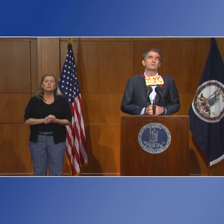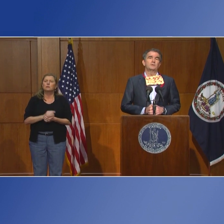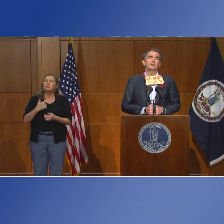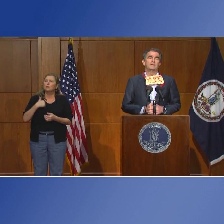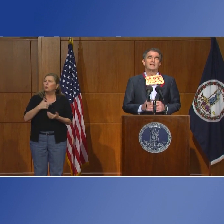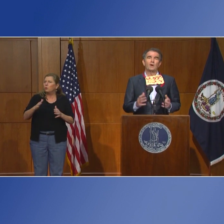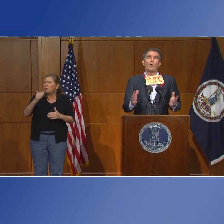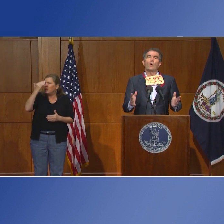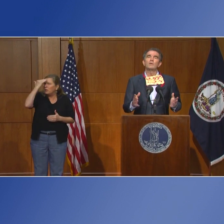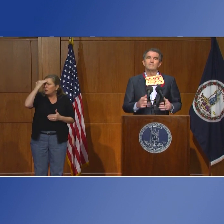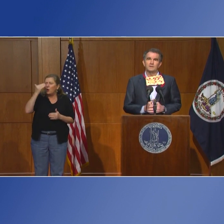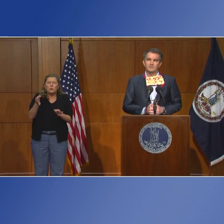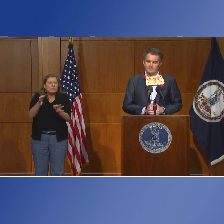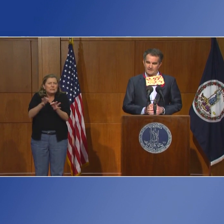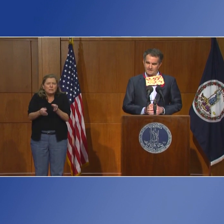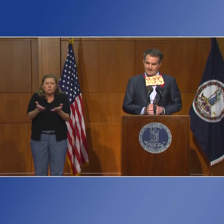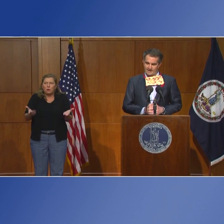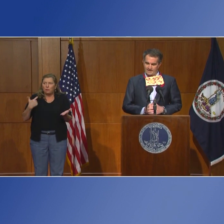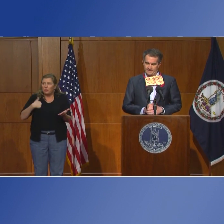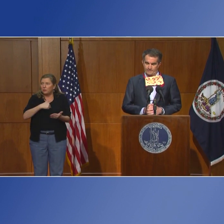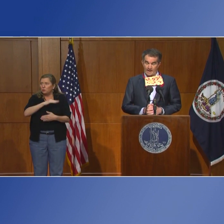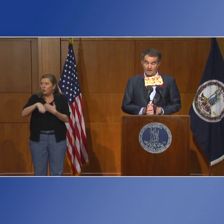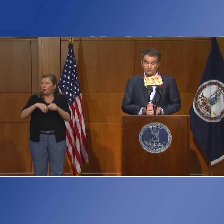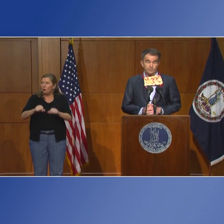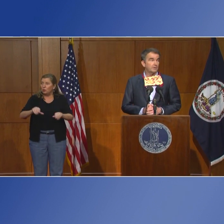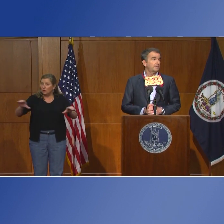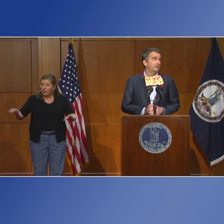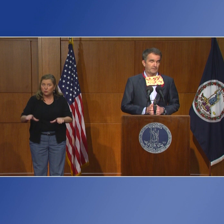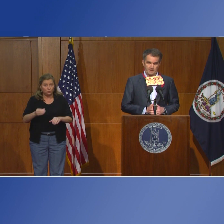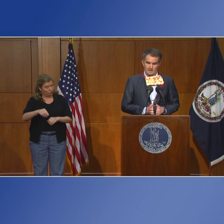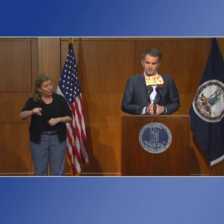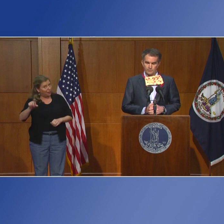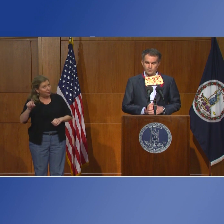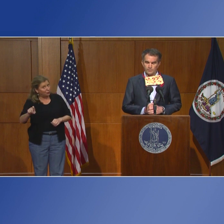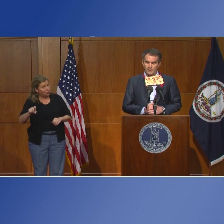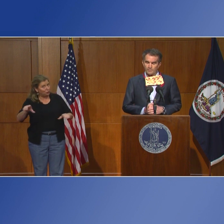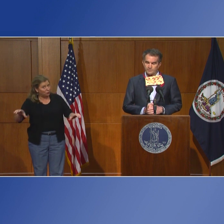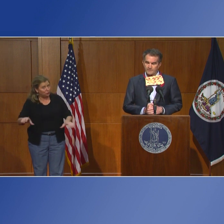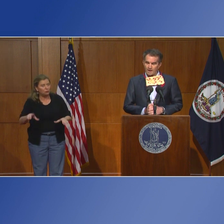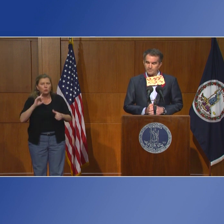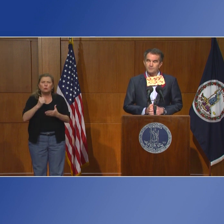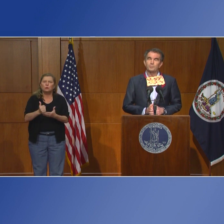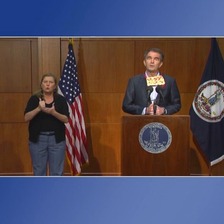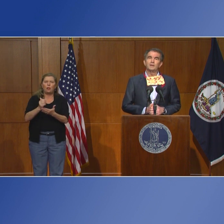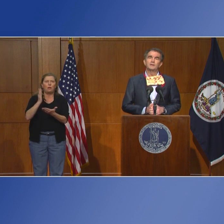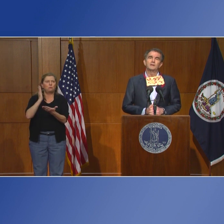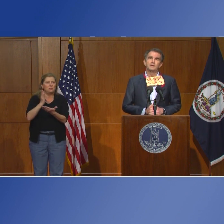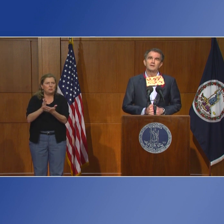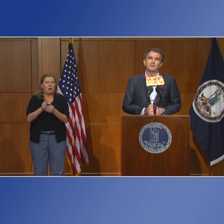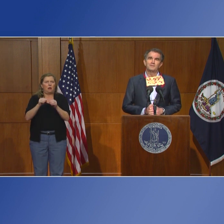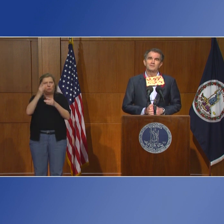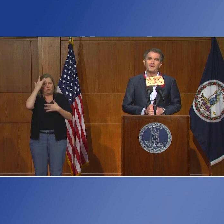que todos podemos tomar y que deberíamos tomar para ayudar a que pare